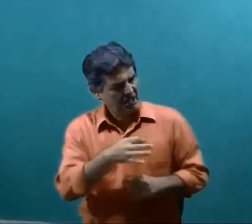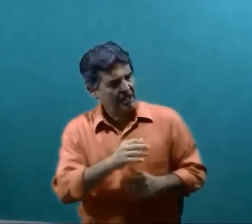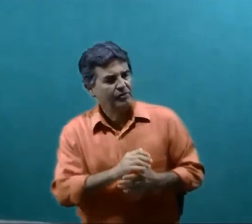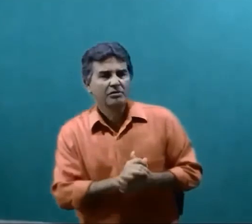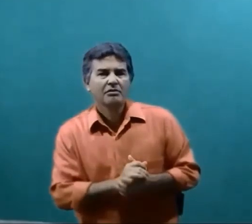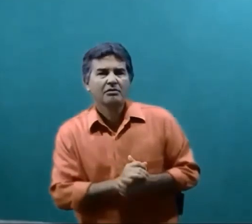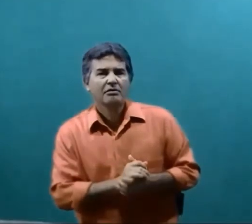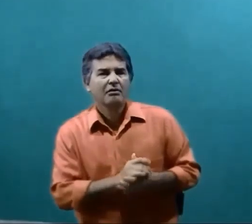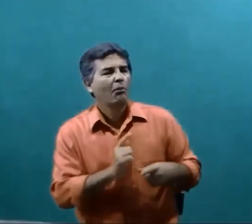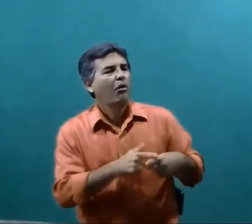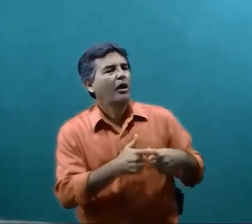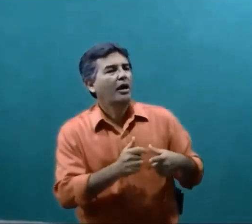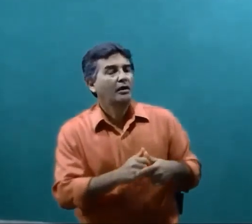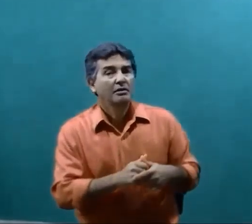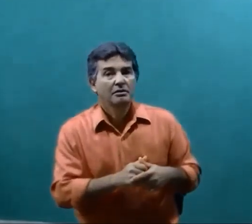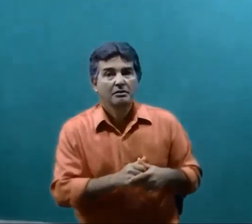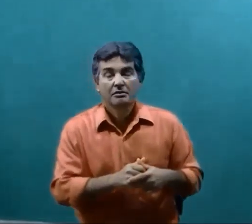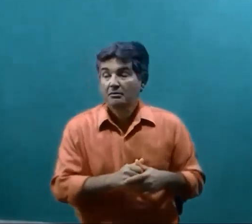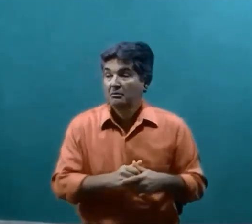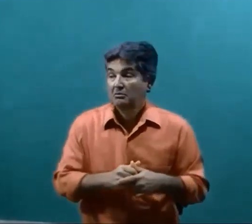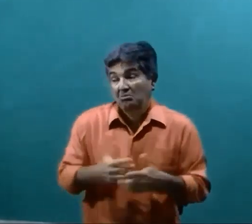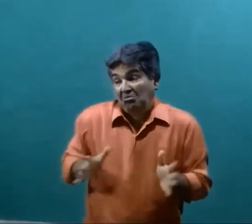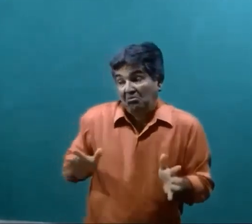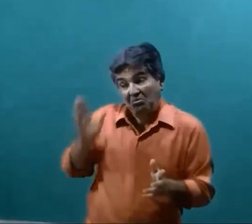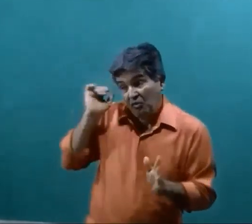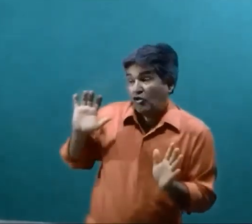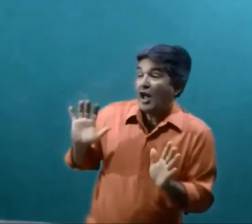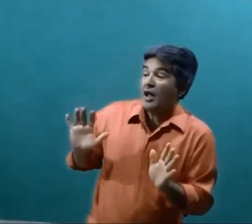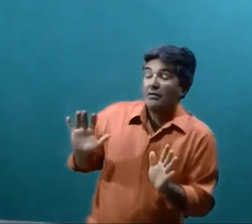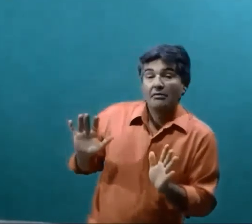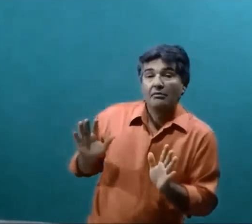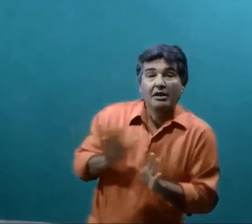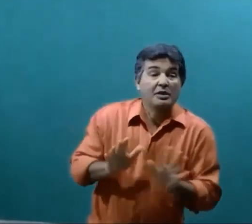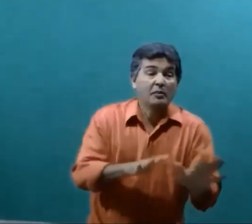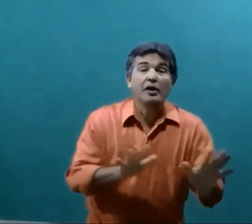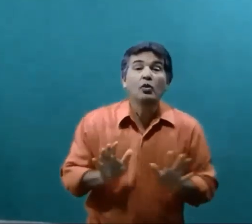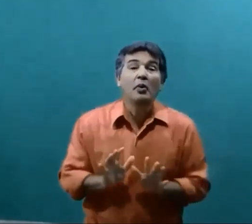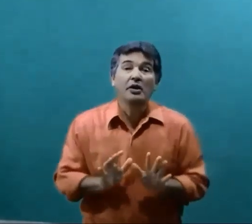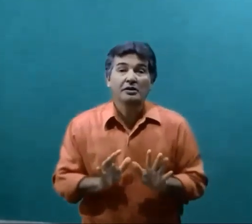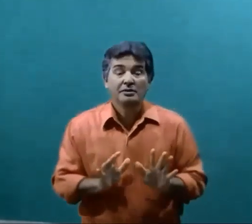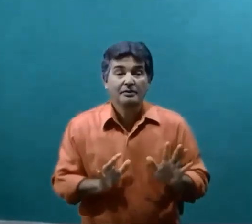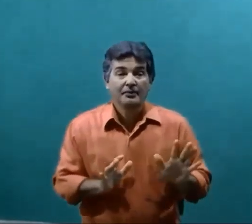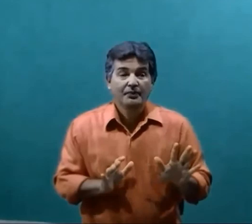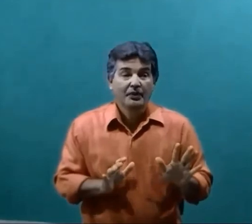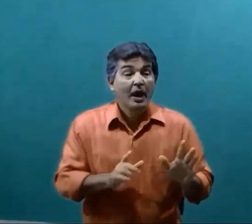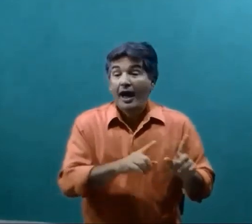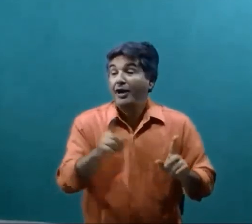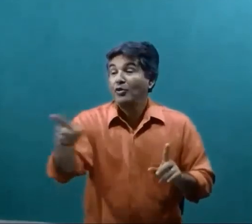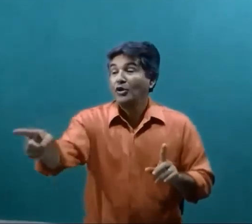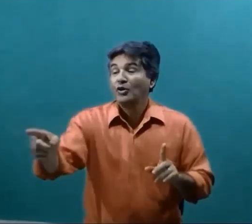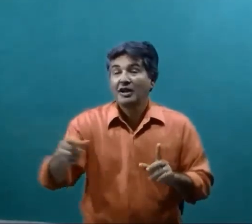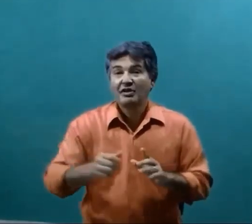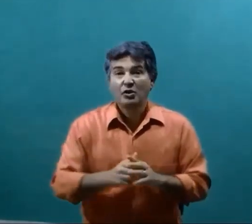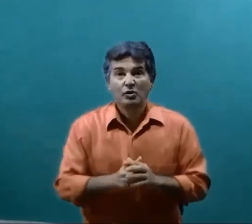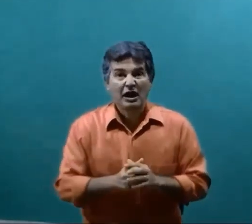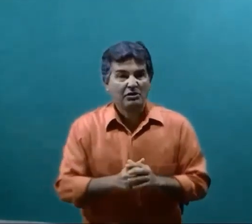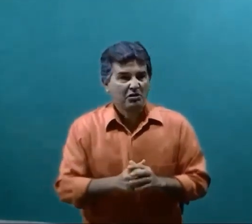Certo Por quê? Não sei Mas simplesmente não pode Aí o outro Que estava do outro lado